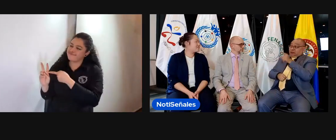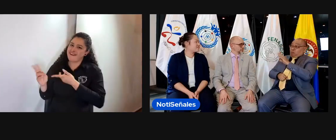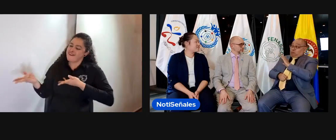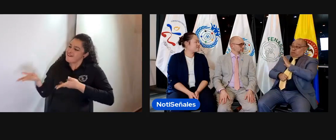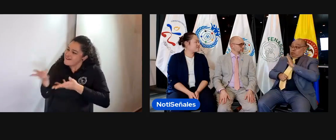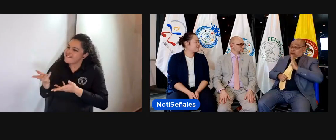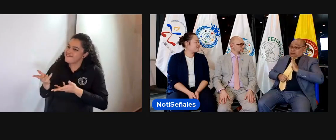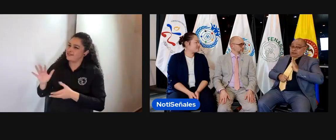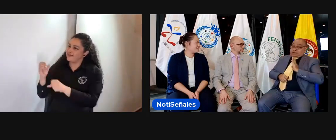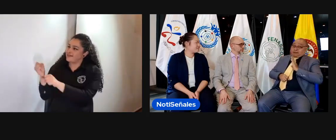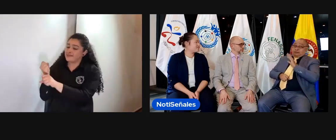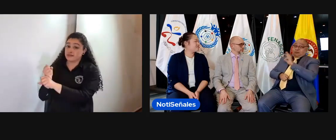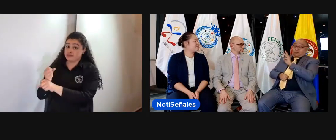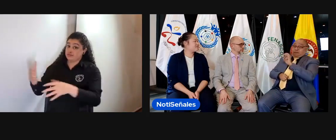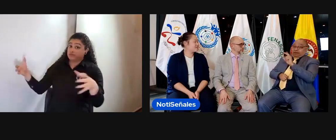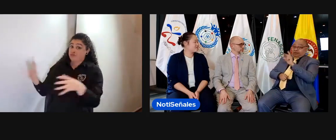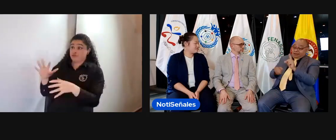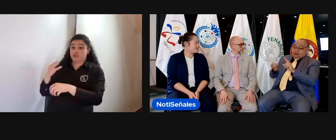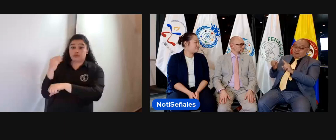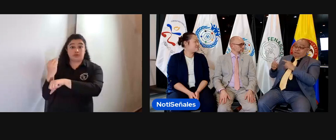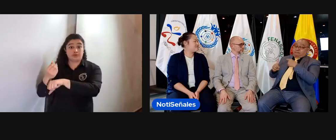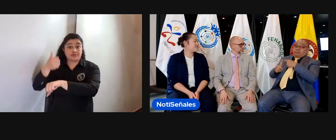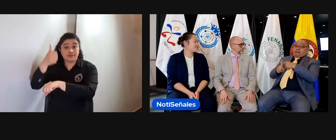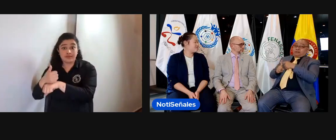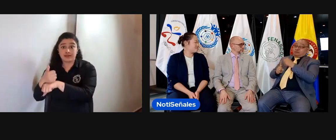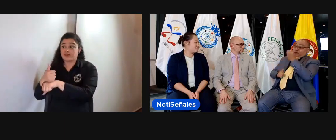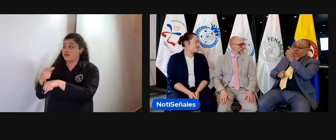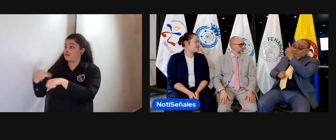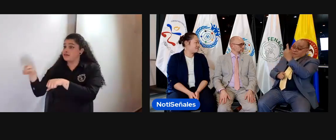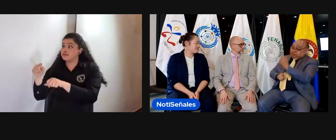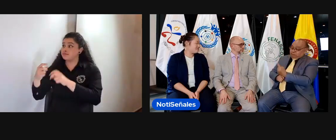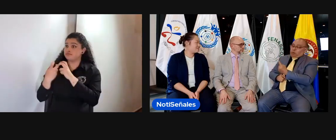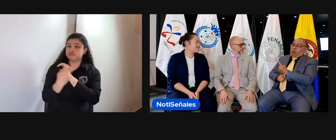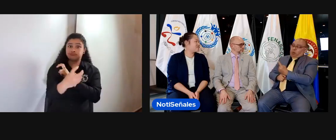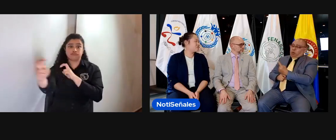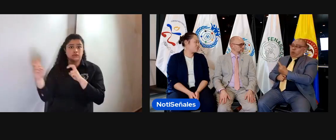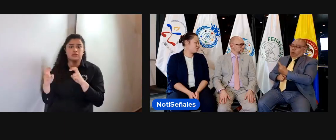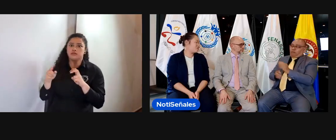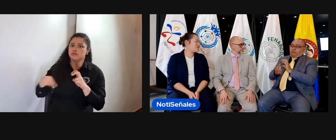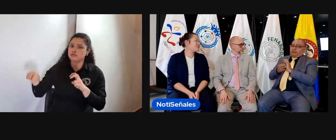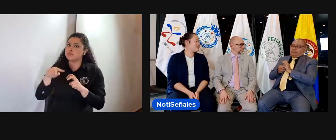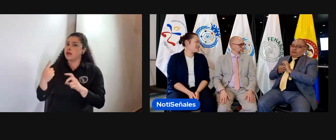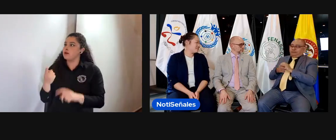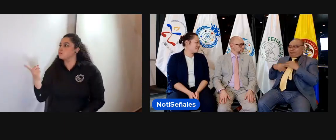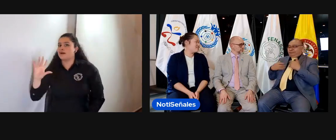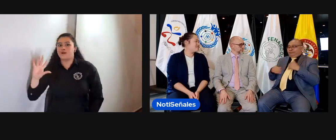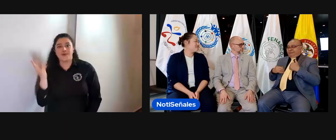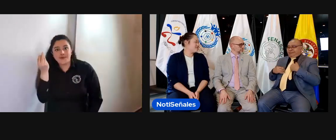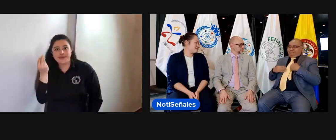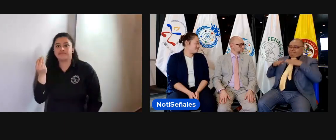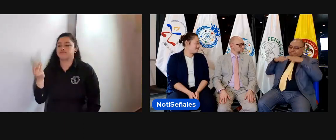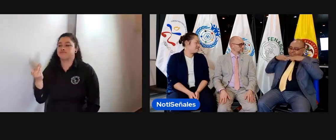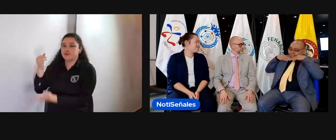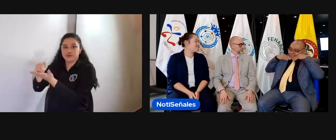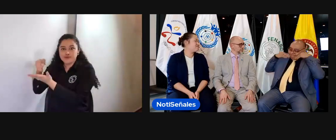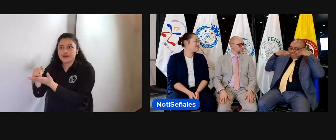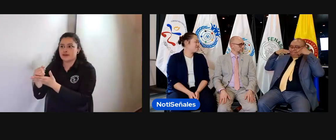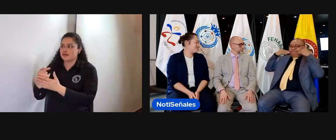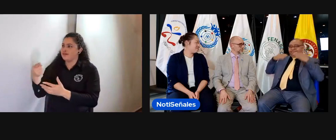Elizabeth, por este trabajo que estamos realizando el día de hoy, a los miembros que componen la WFD, por la sección de jóvenes, de verdad